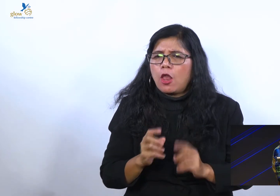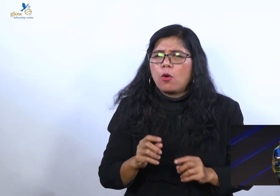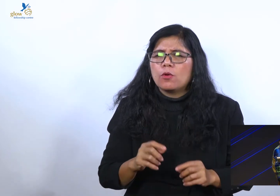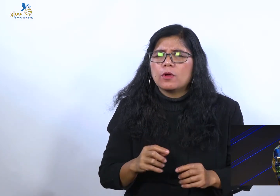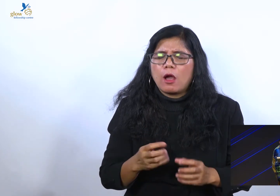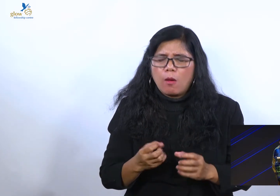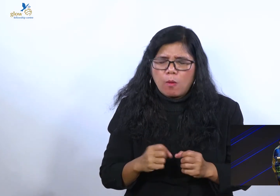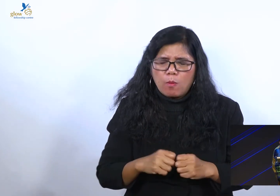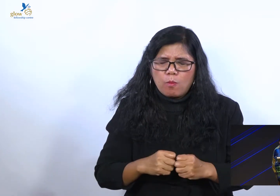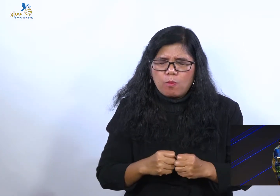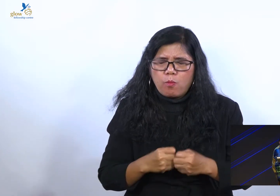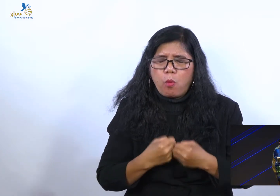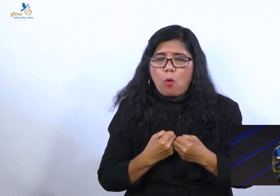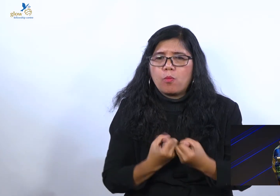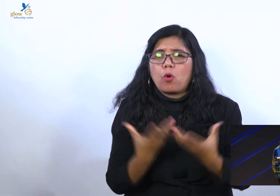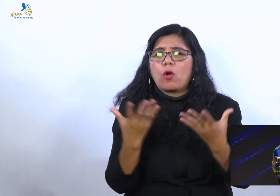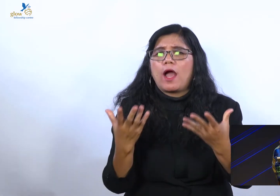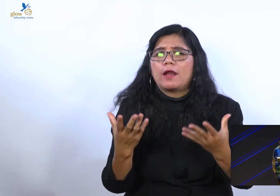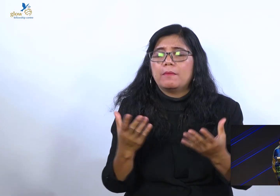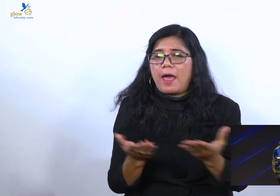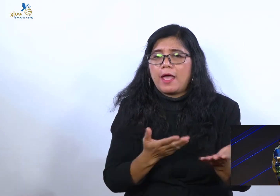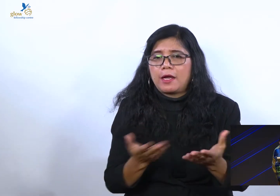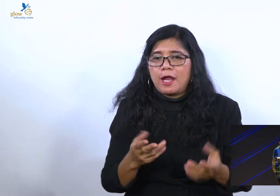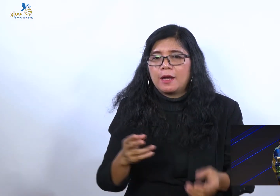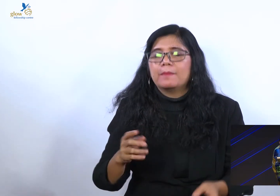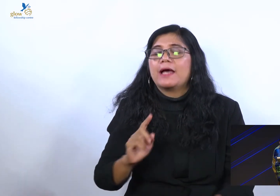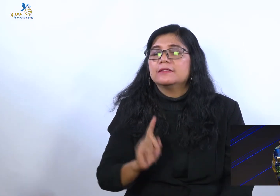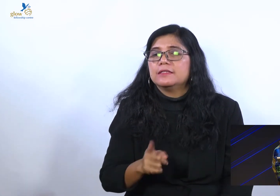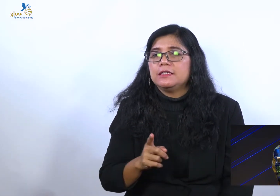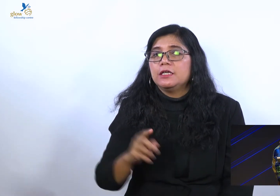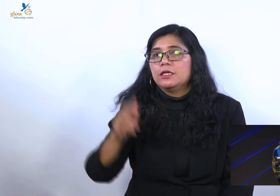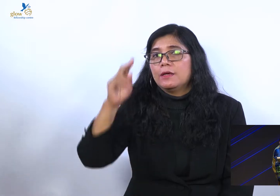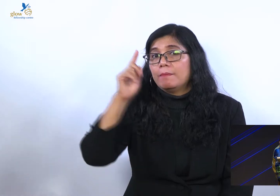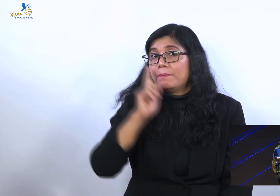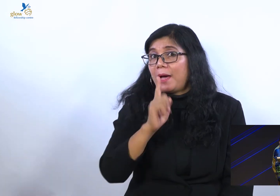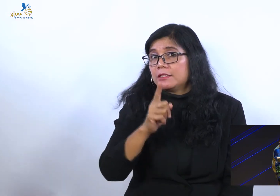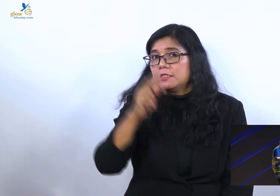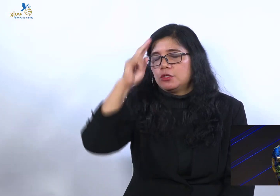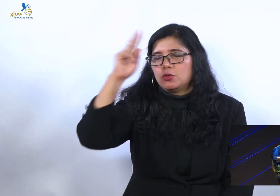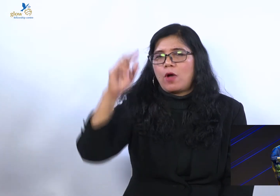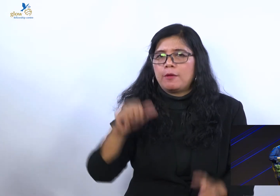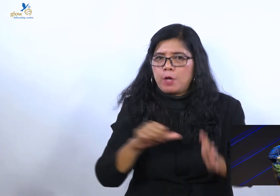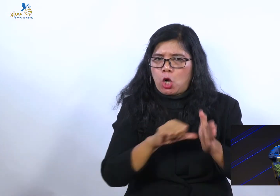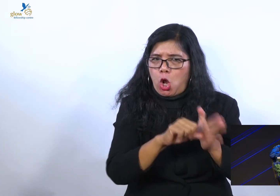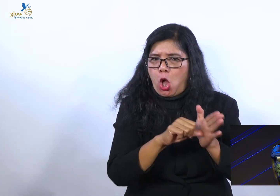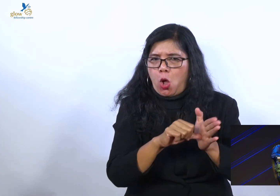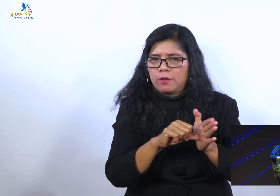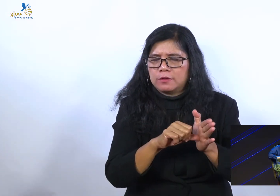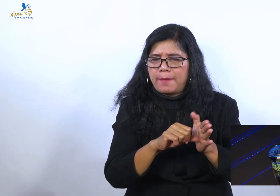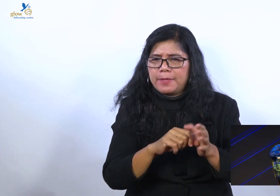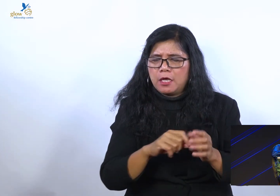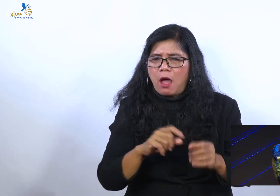Saya percaya Tuhan memberkati. Tuhan menolong. Tetapi kalau yang kau buat hanya untuk